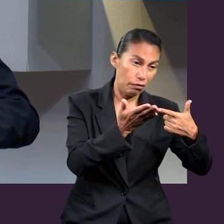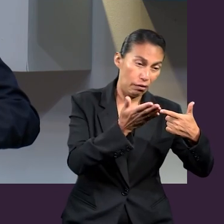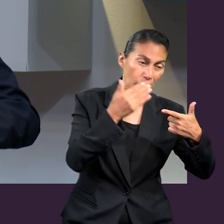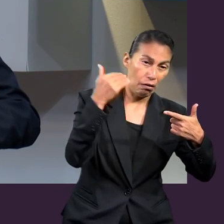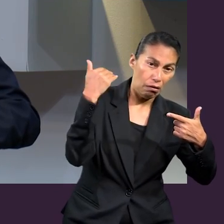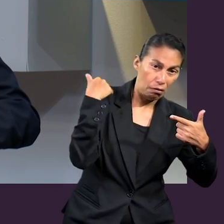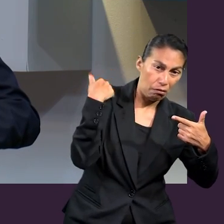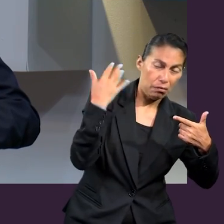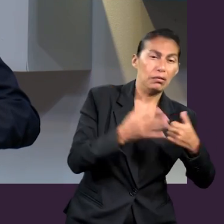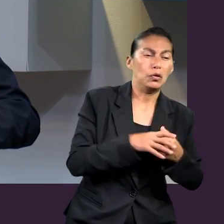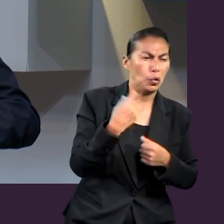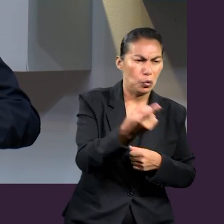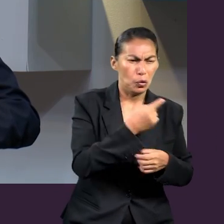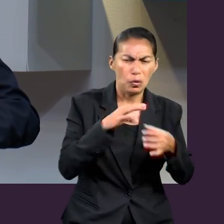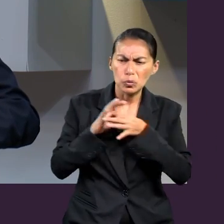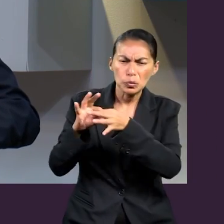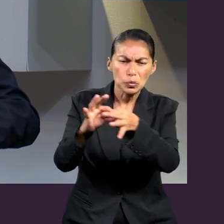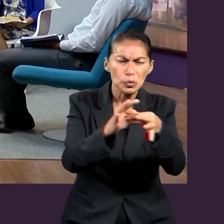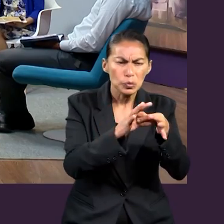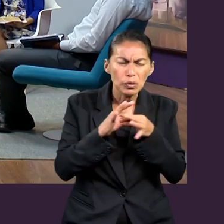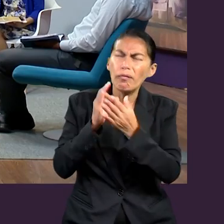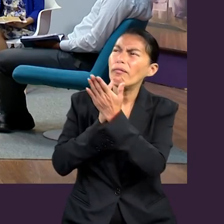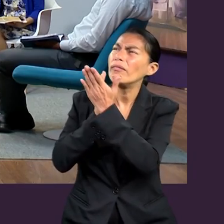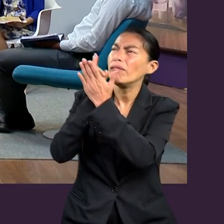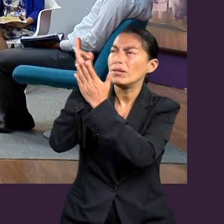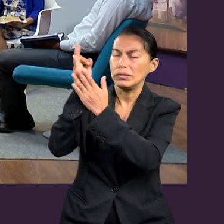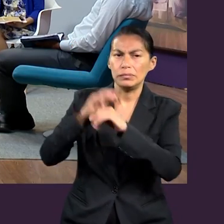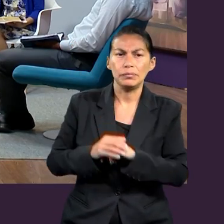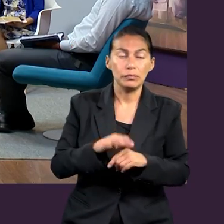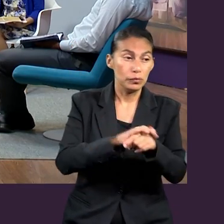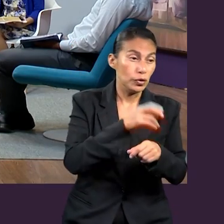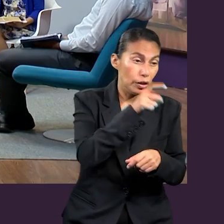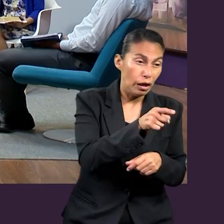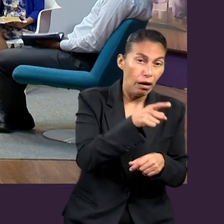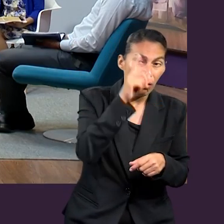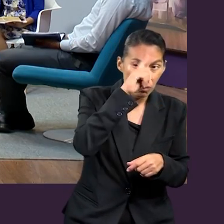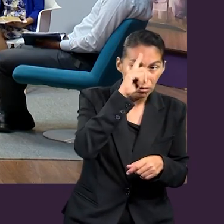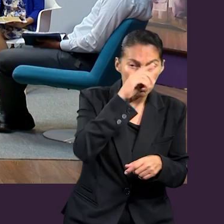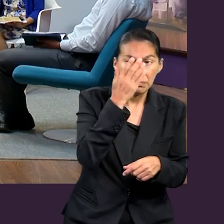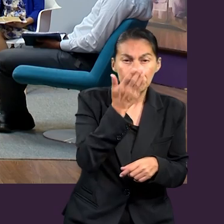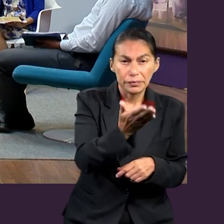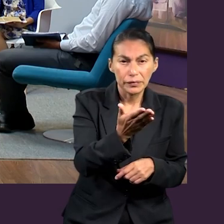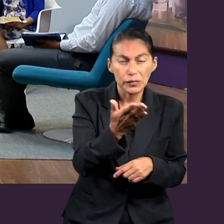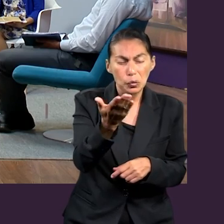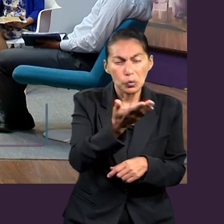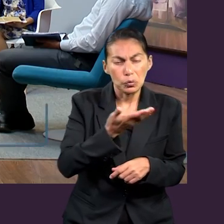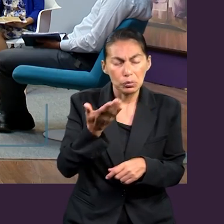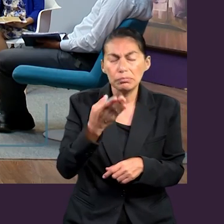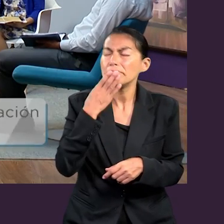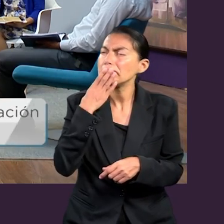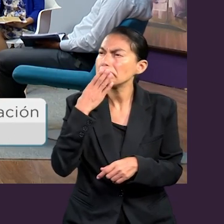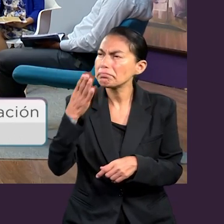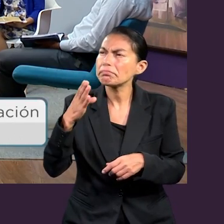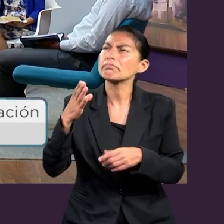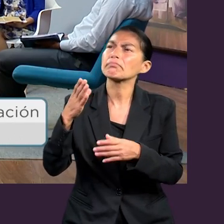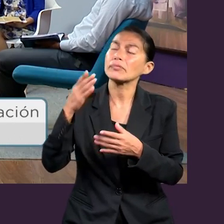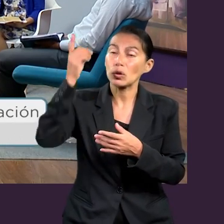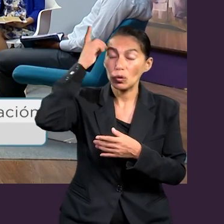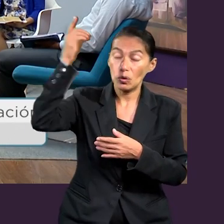su llamado, su pedido de que nos mantengamos unidos. Por eso él pide que vivamos como es digno de la